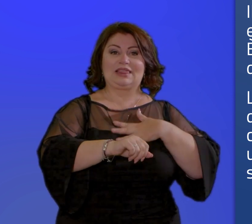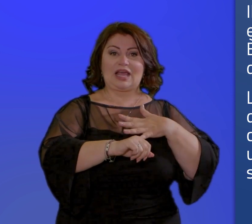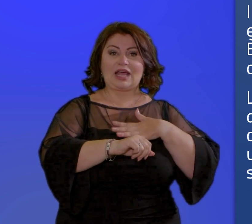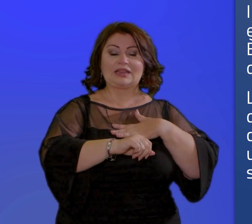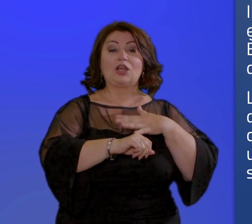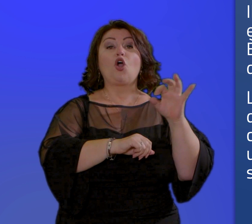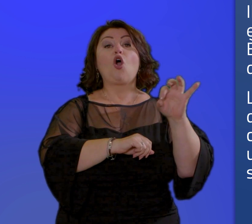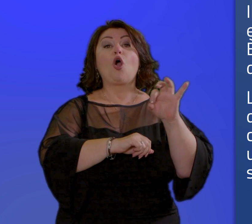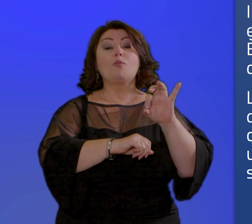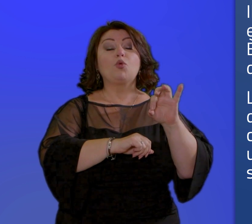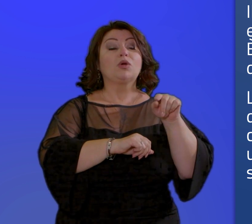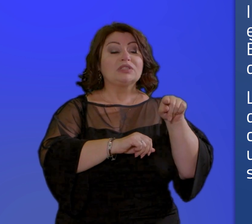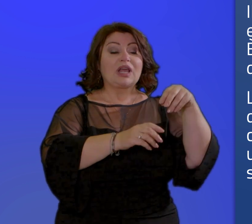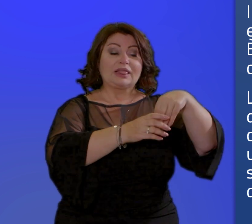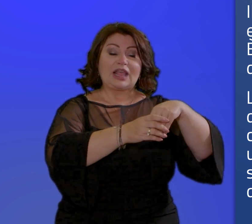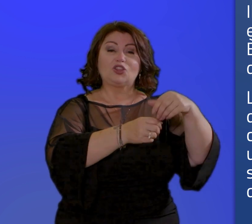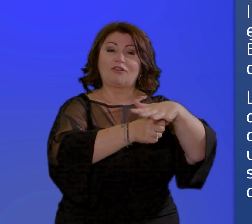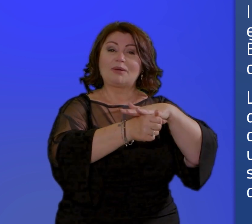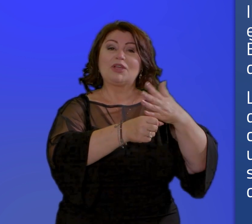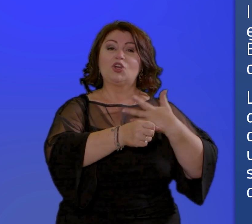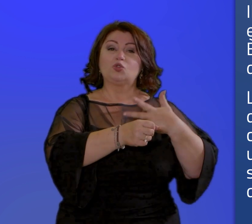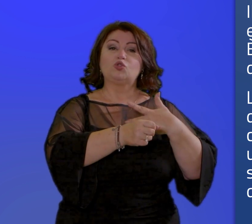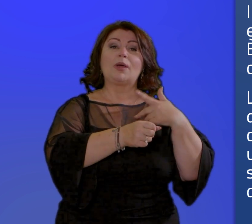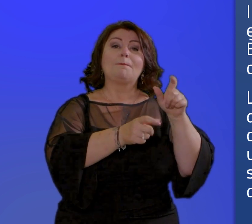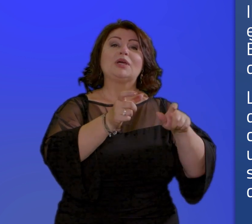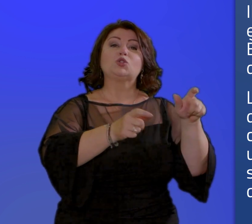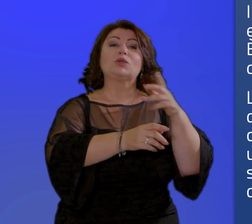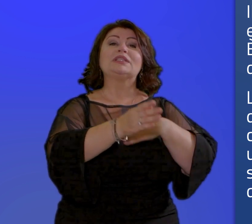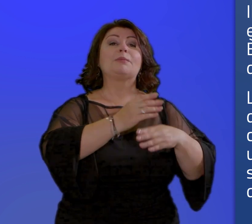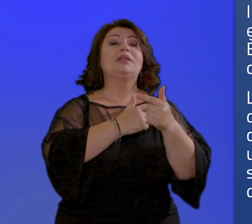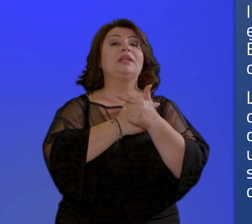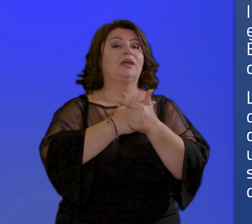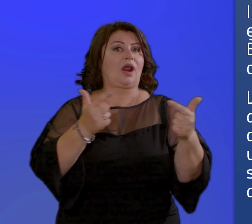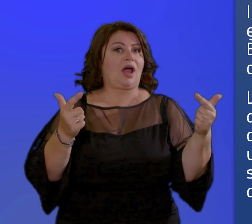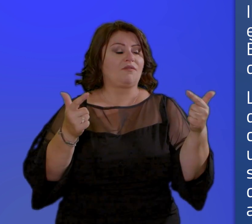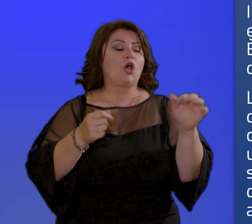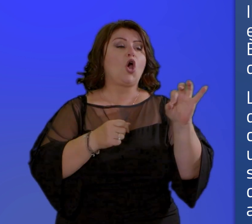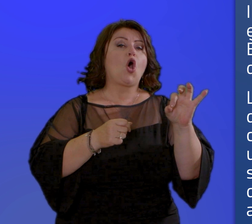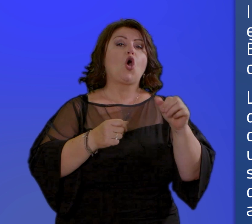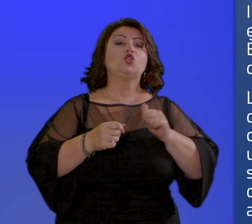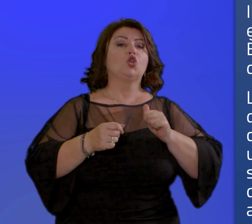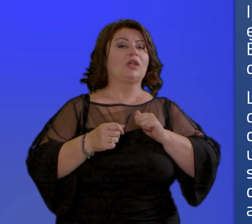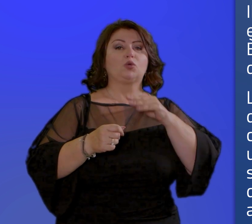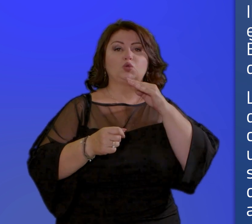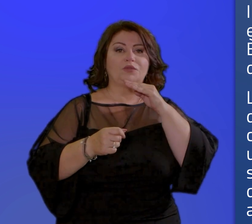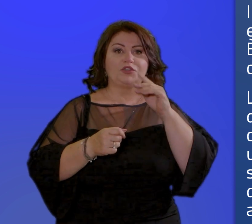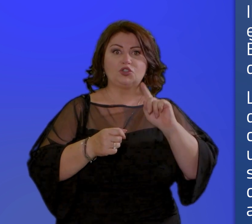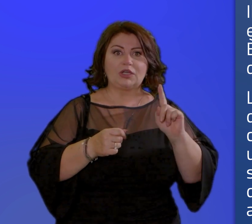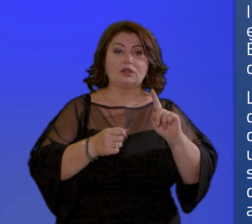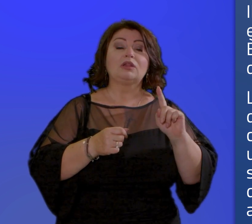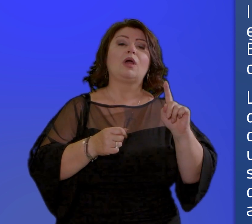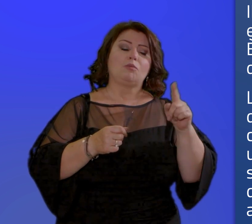convivono con persone in condizioni di disabilità grave o non autosufficienza anche di età